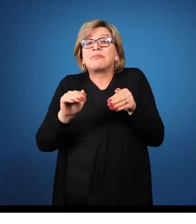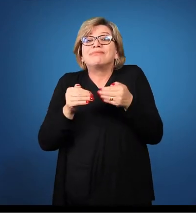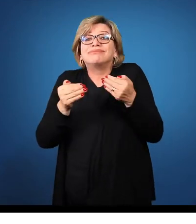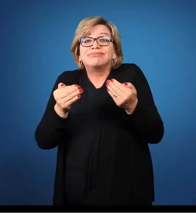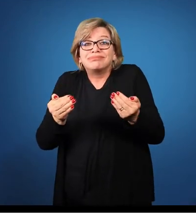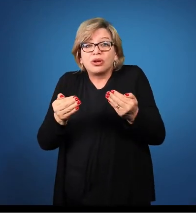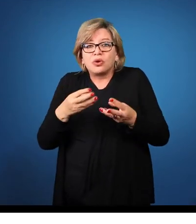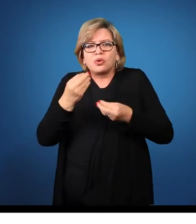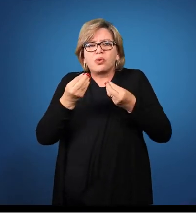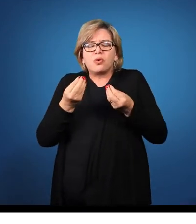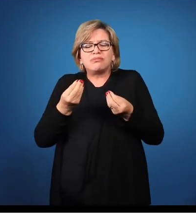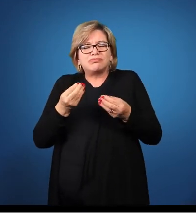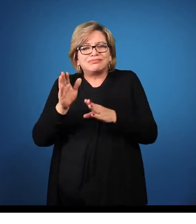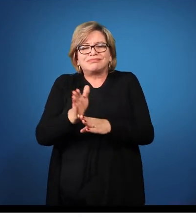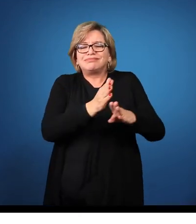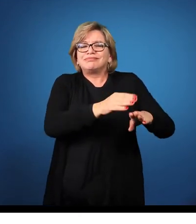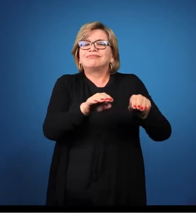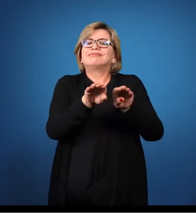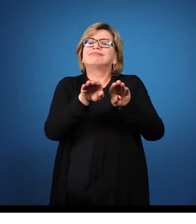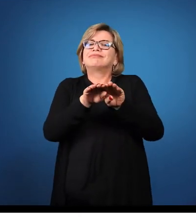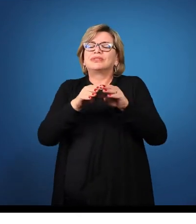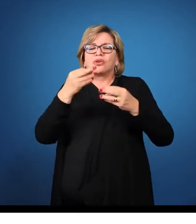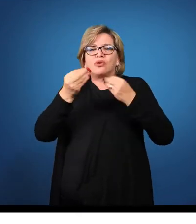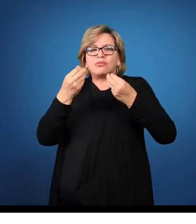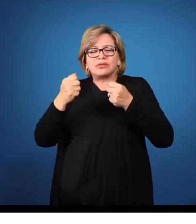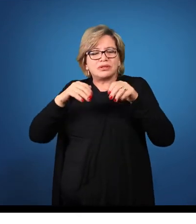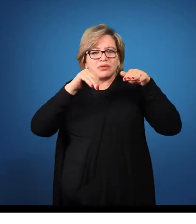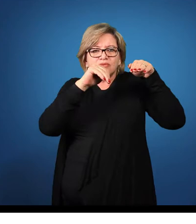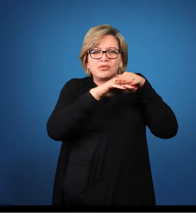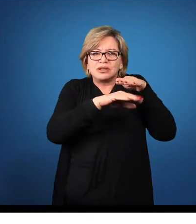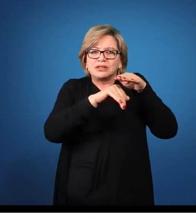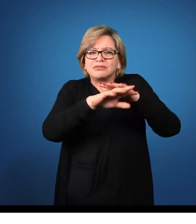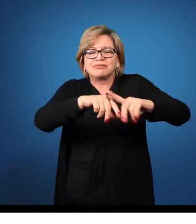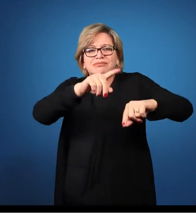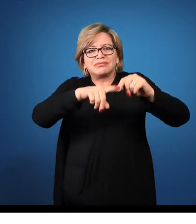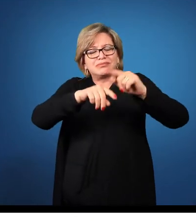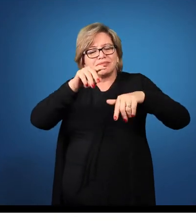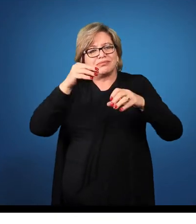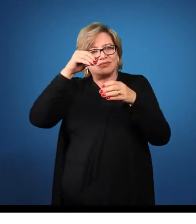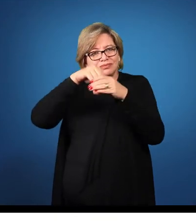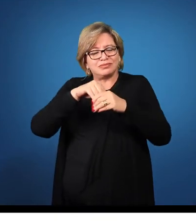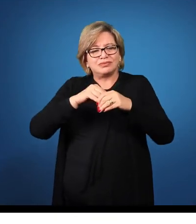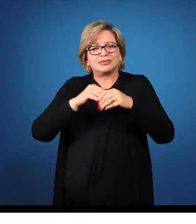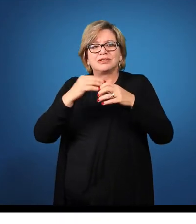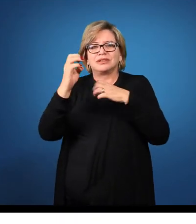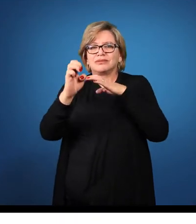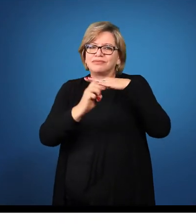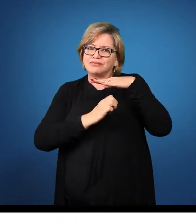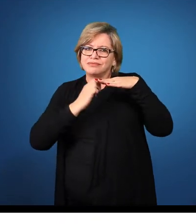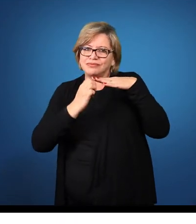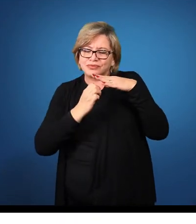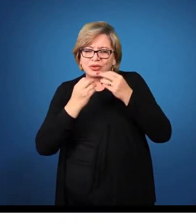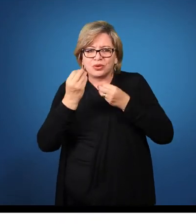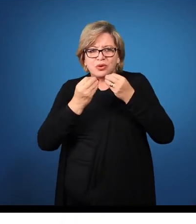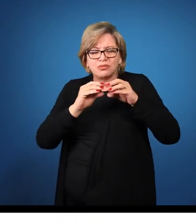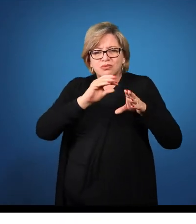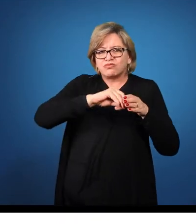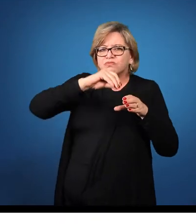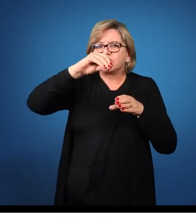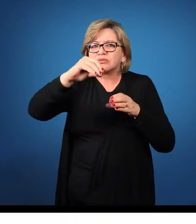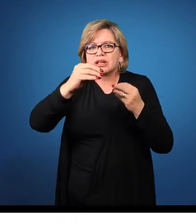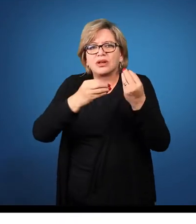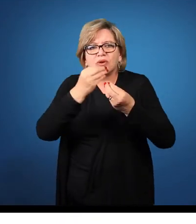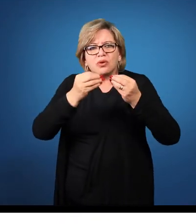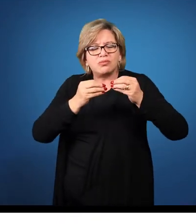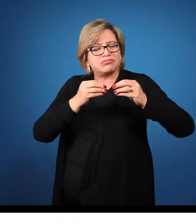armazenagem. Como que eu devo armazenar os produtos dentro da minha empresa? Como que eu devo movimentá-los? Que